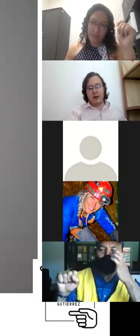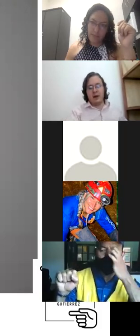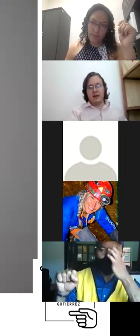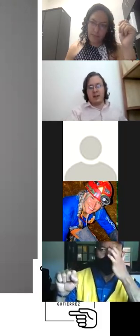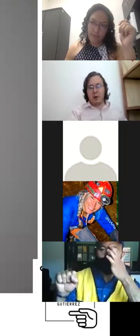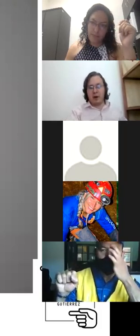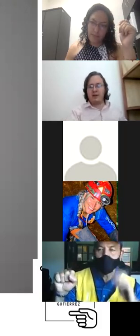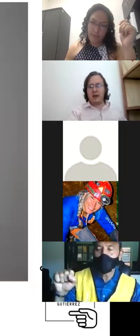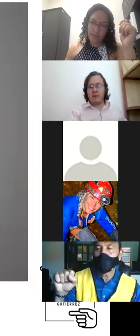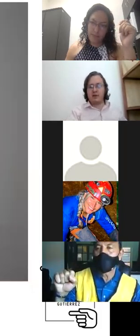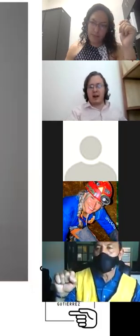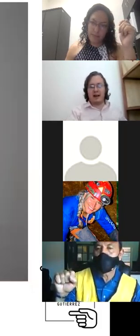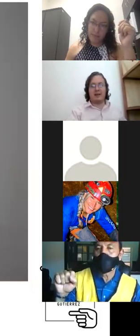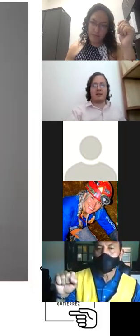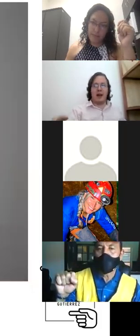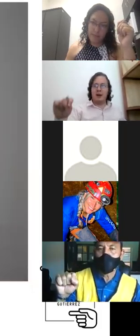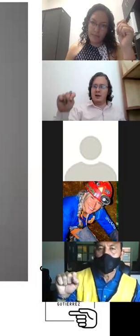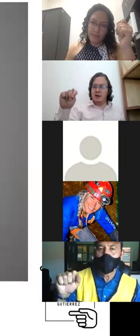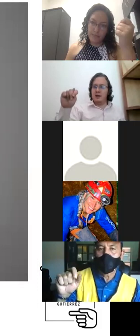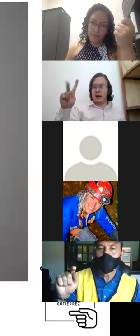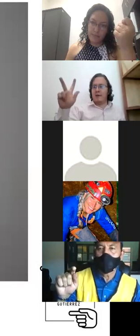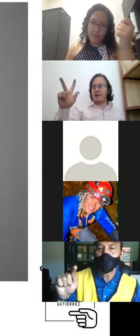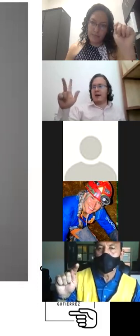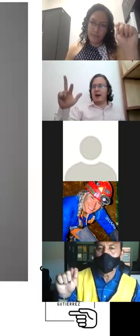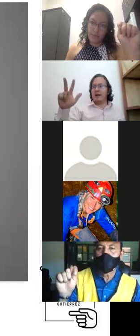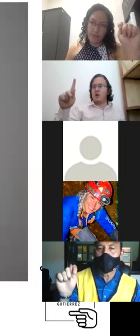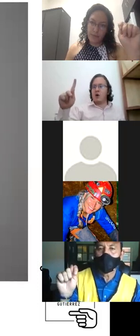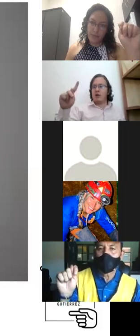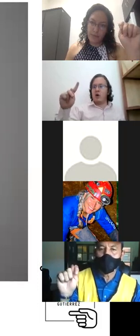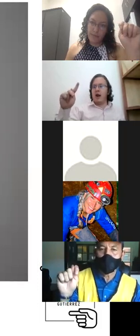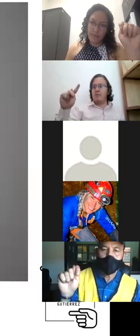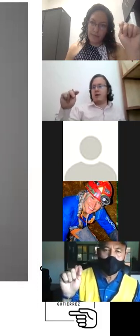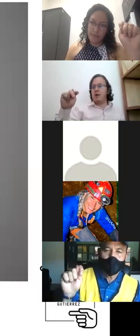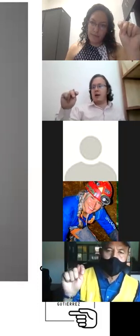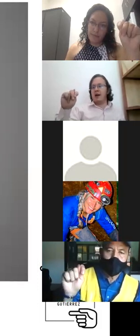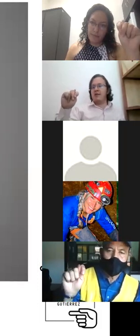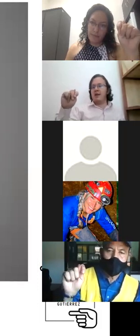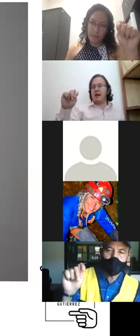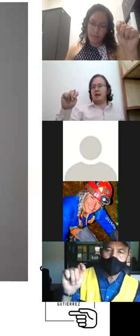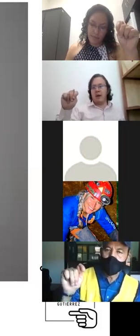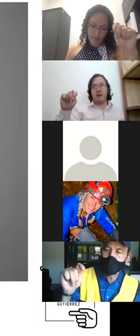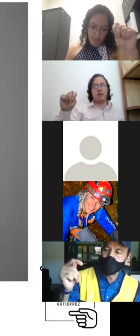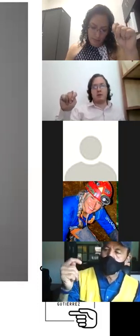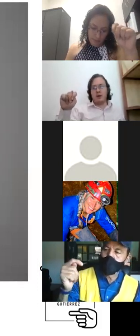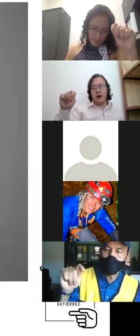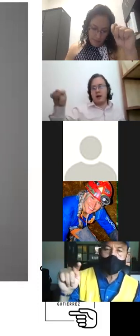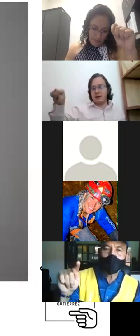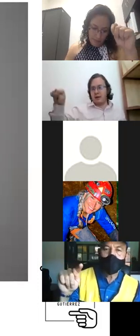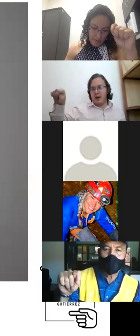después tenemos la letra E que va a ser el dedo gordito en medio del índice y el del medio ¿sí?